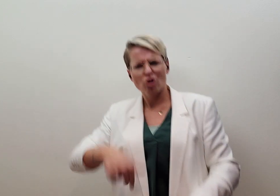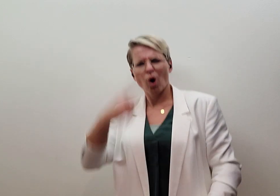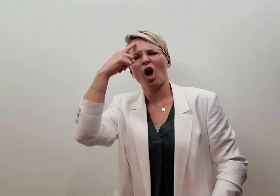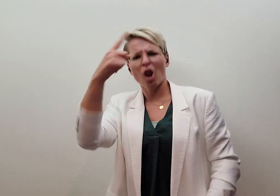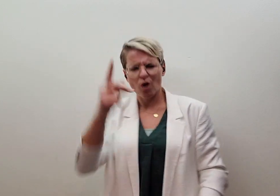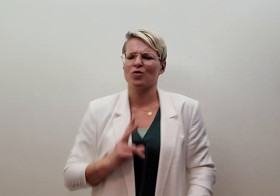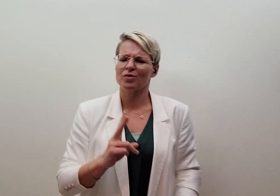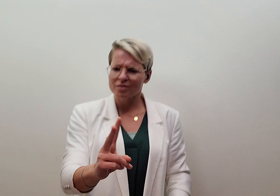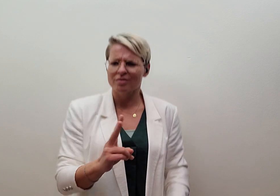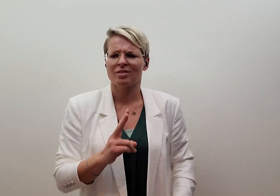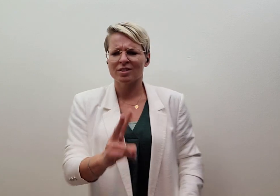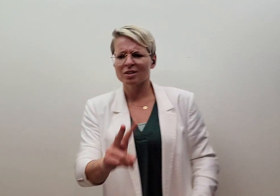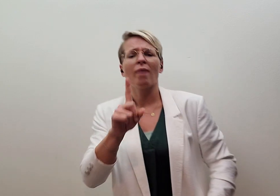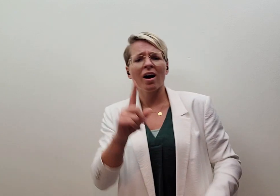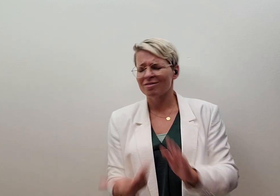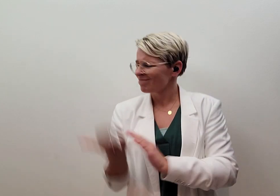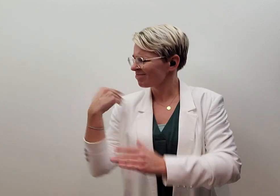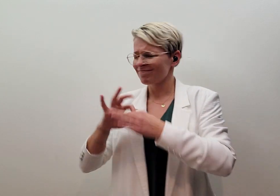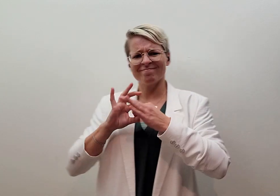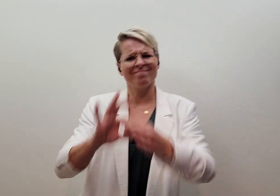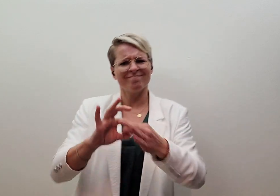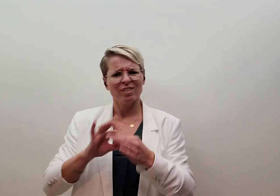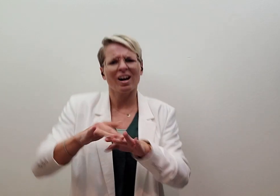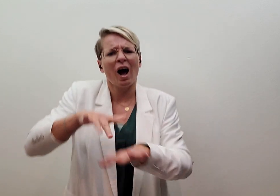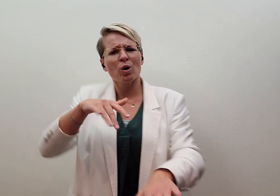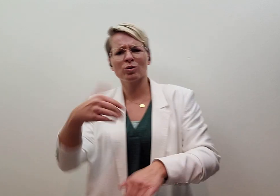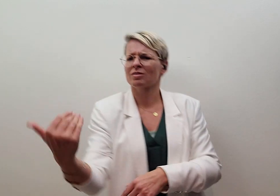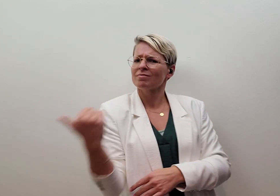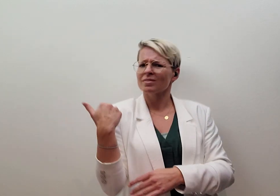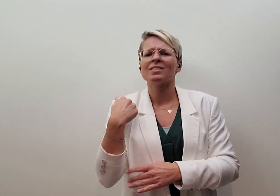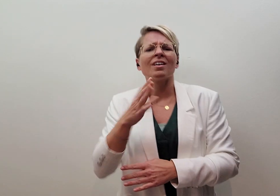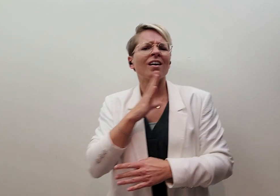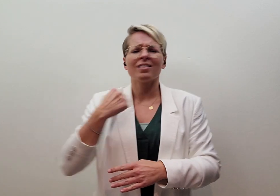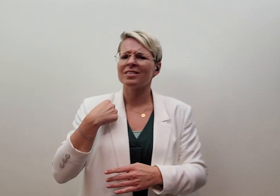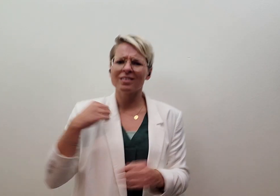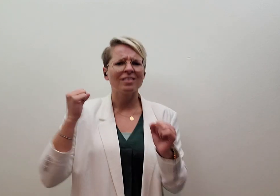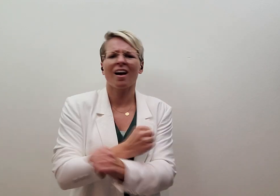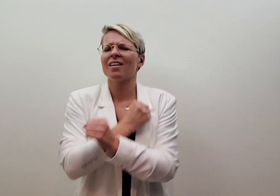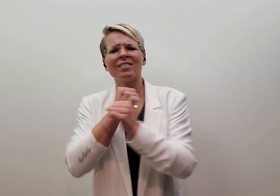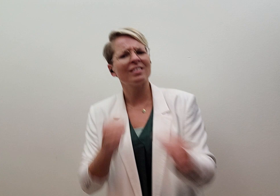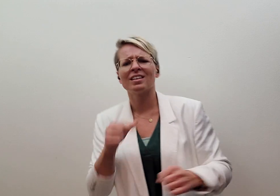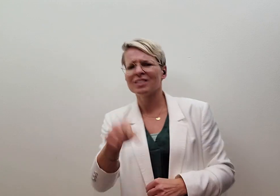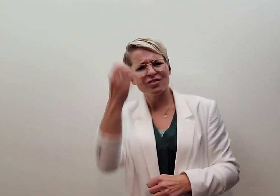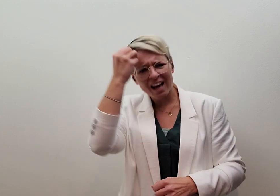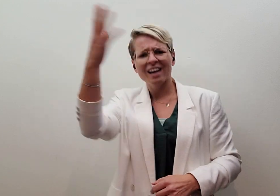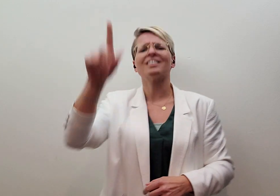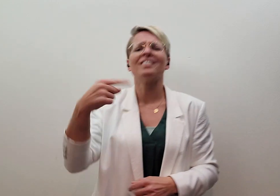in ons geloofd Maar we waren toch gauw, zeg me wel, dat ik jou nooit vergeten